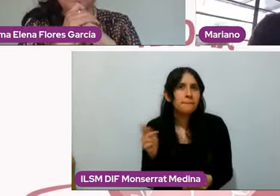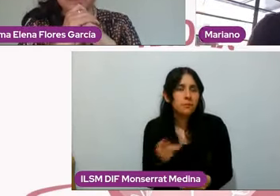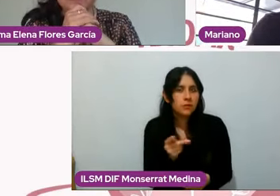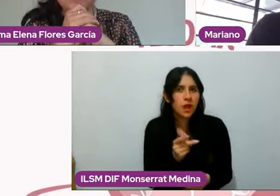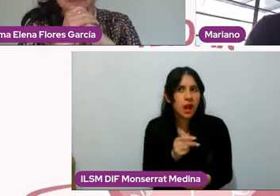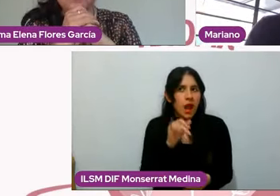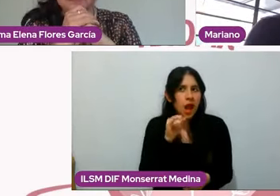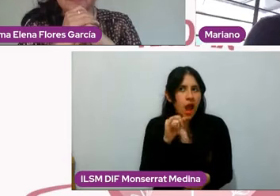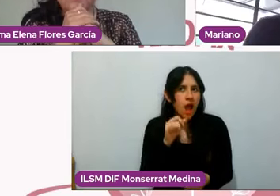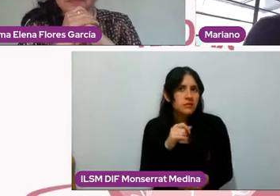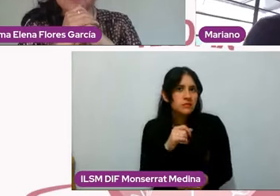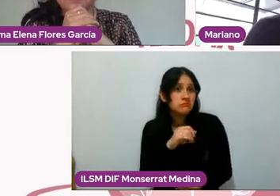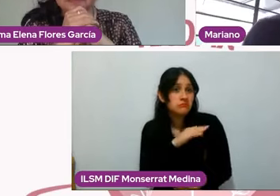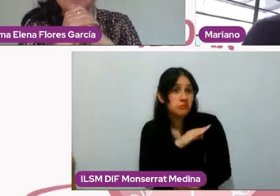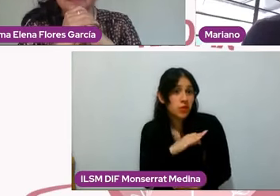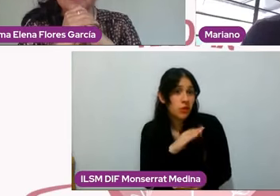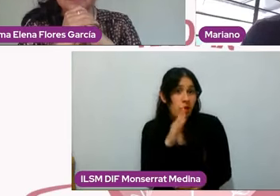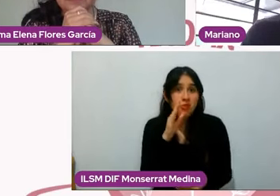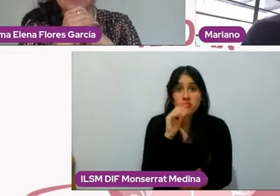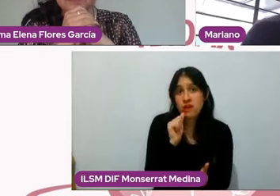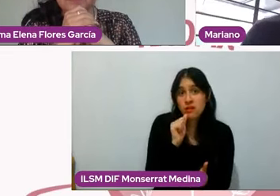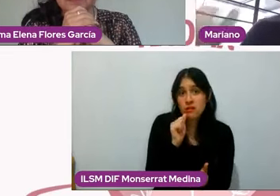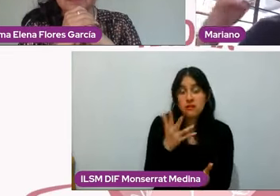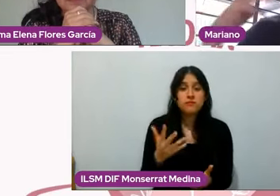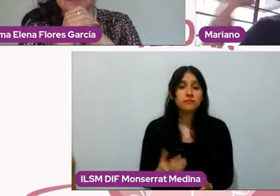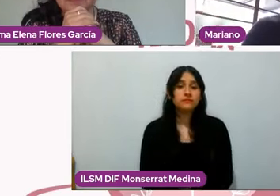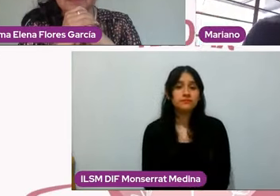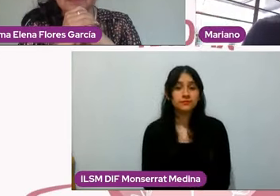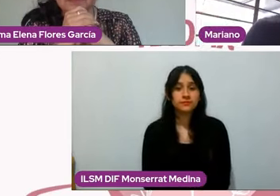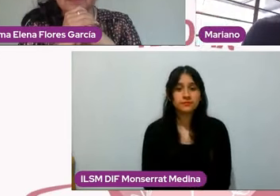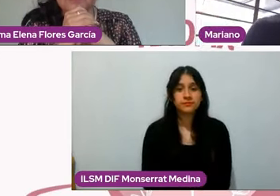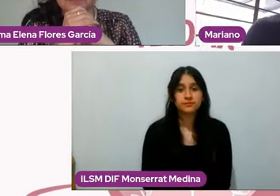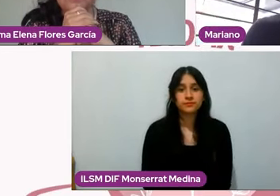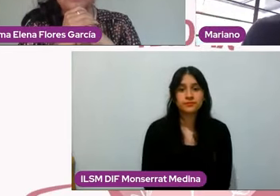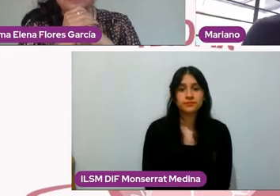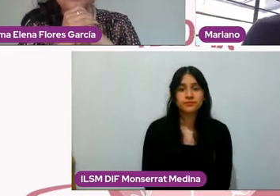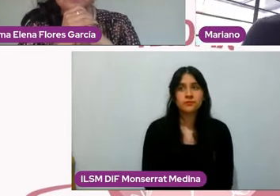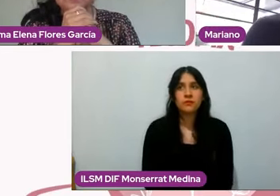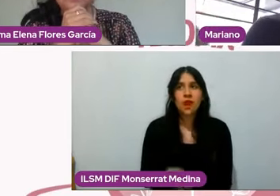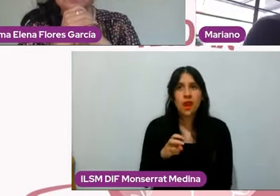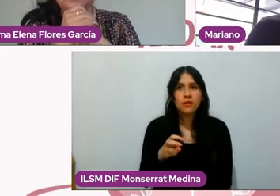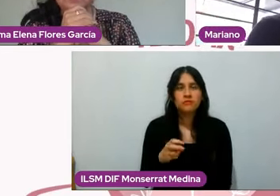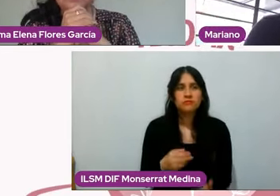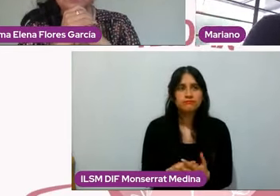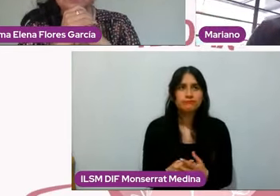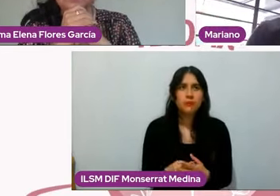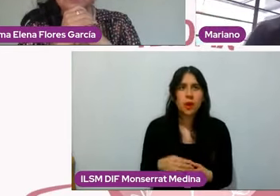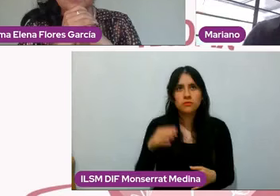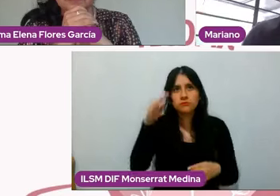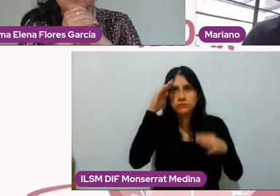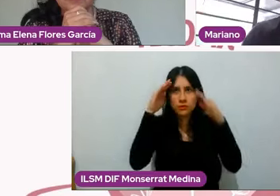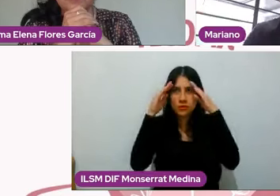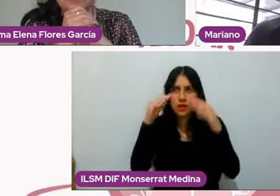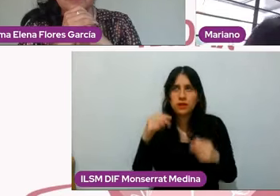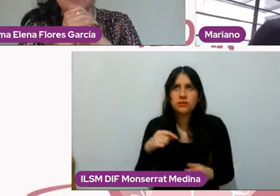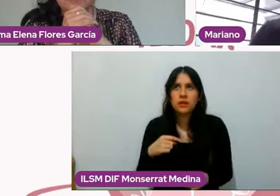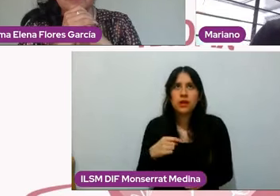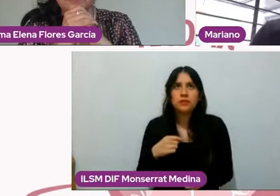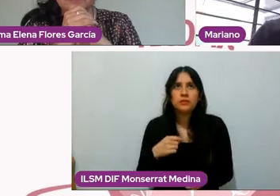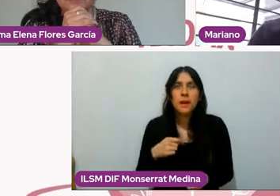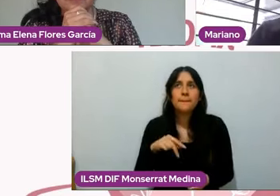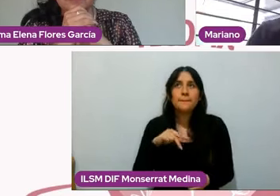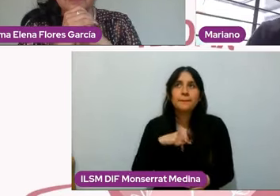hasta un acto como ese de contemplar la posibilidad de que mi forma de ser responsable